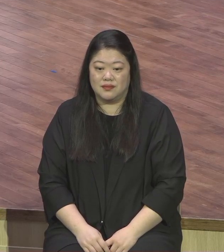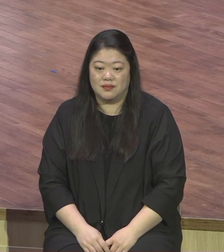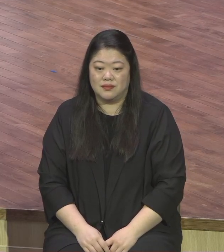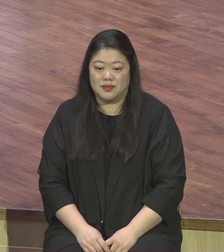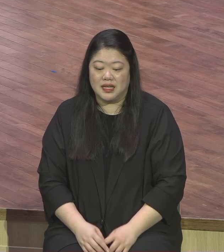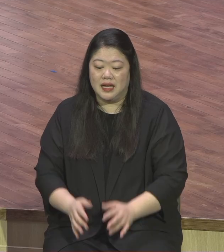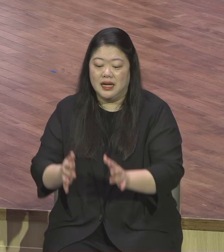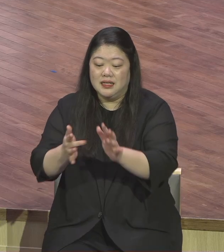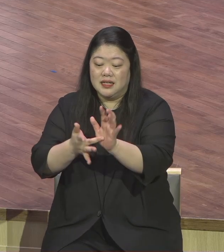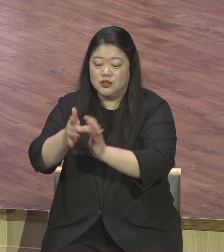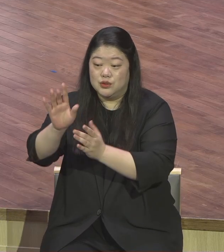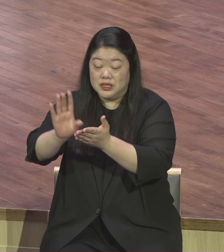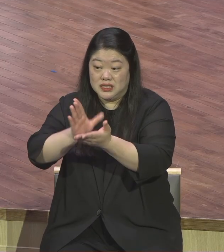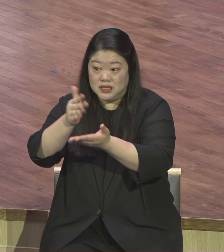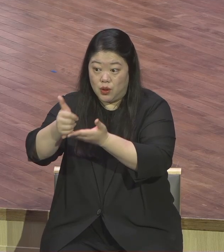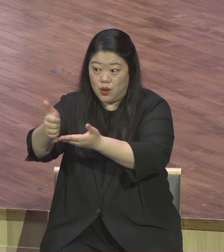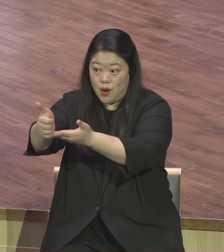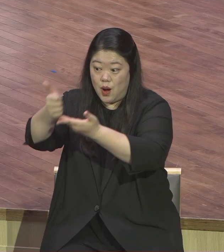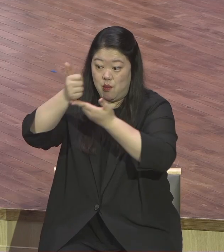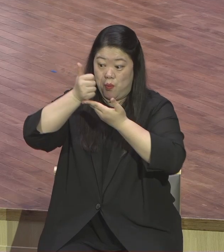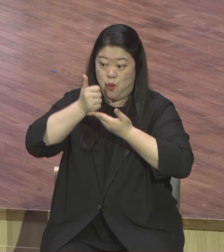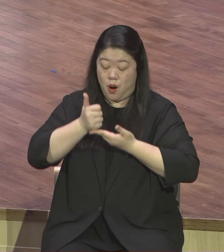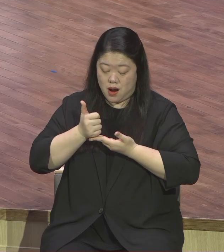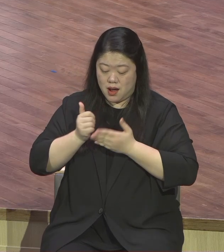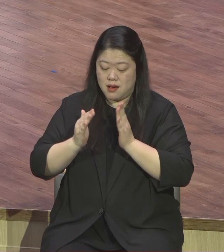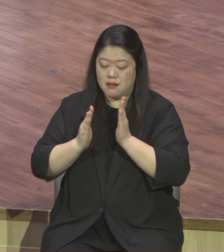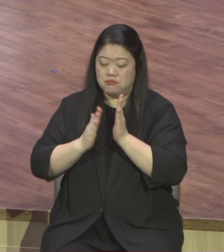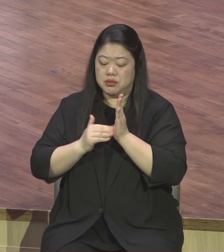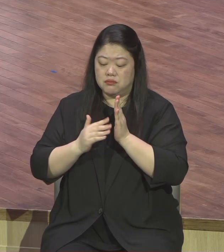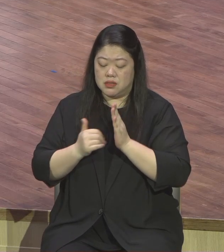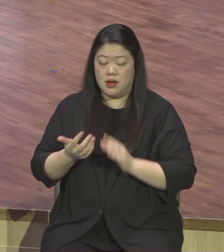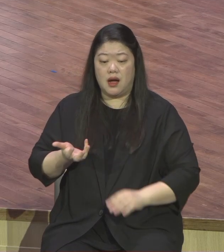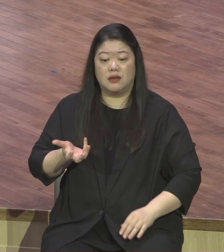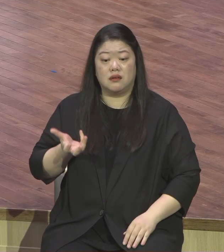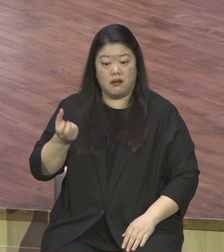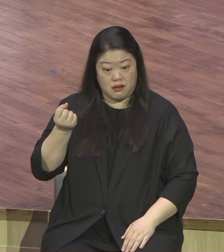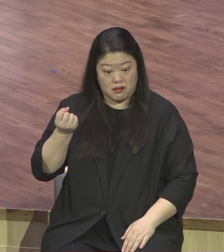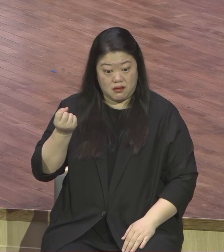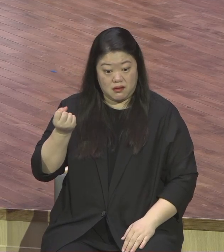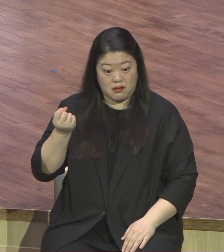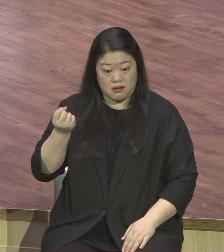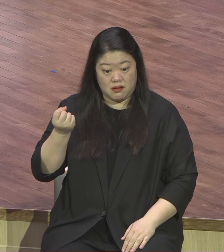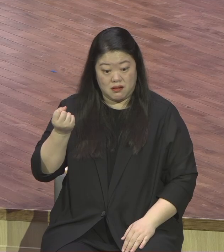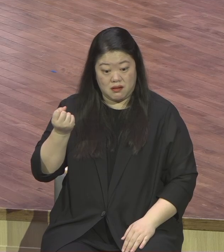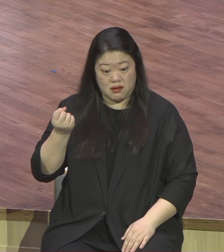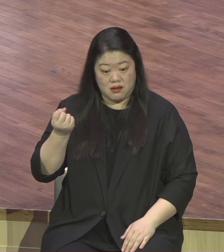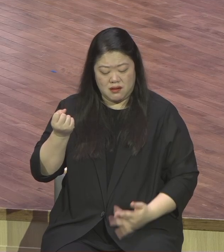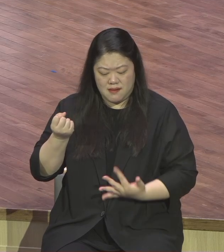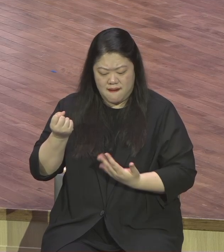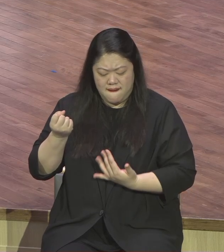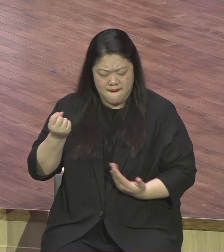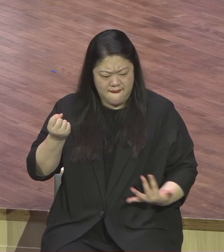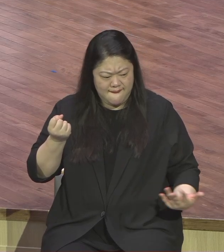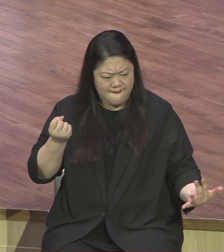우리가 이 영적 비밀을 누리면서 그들을 위로하고 격려하고